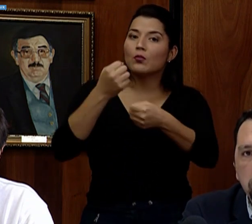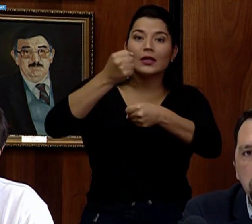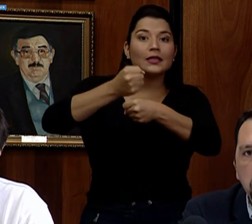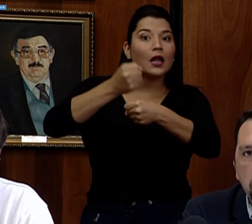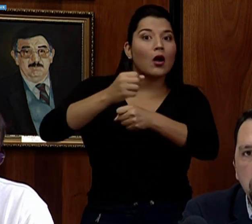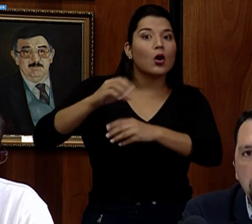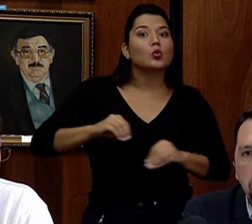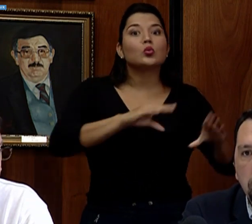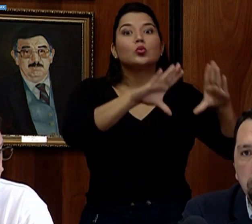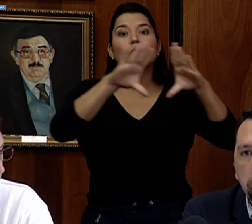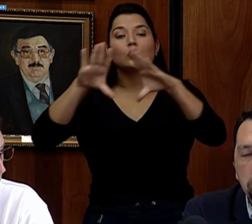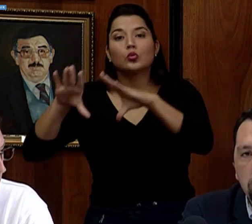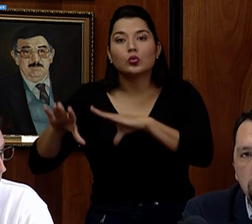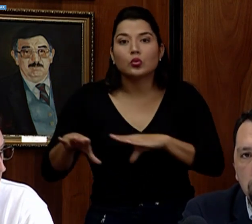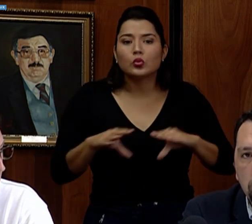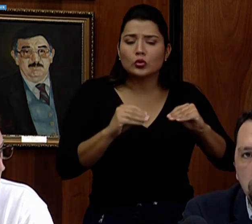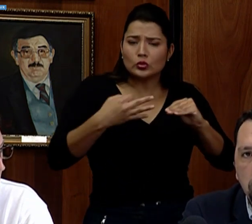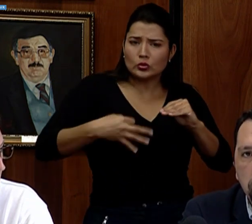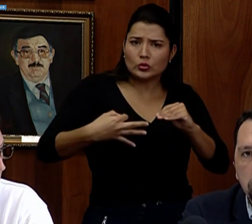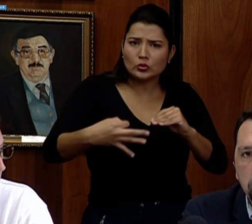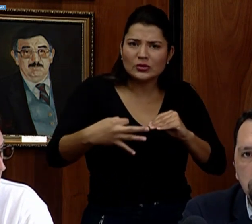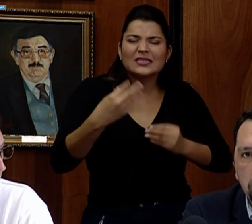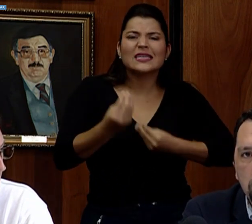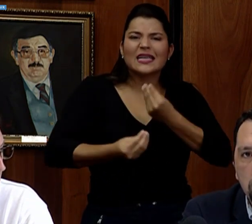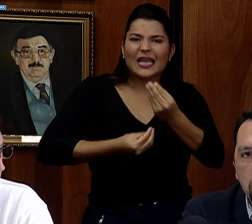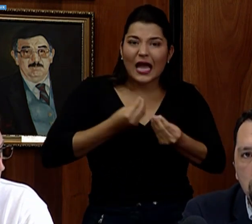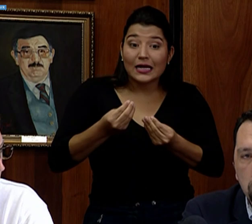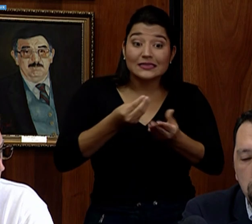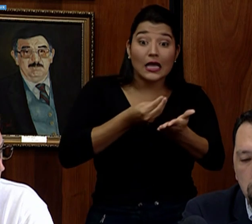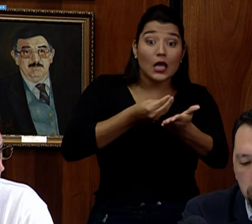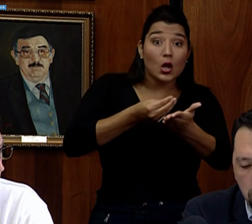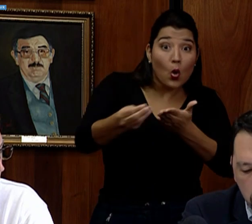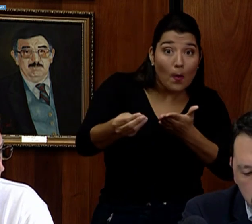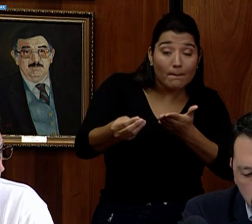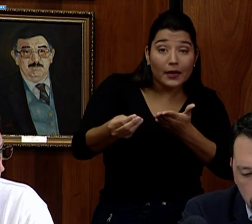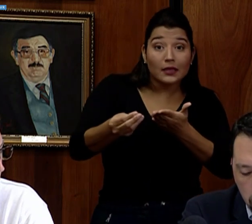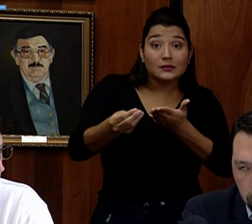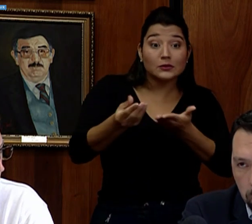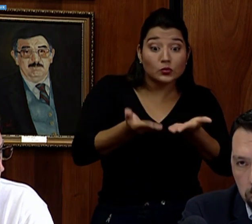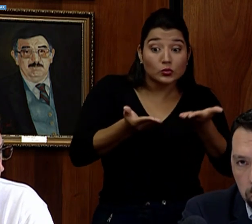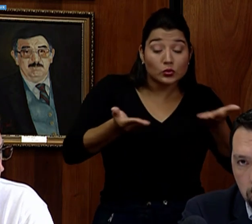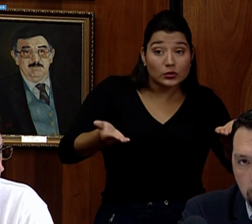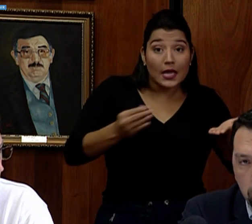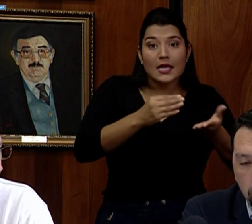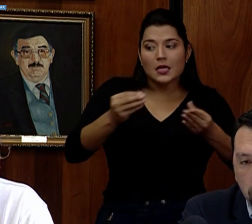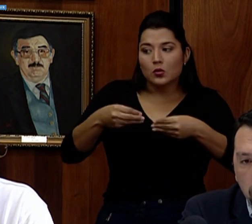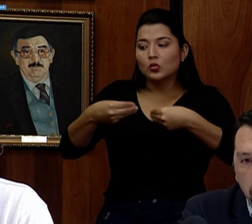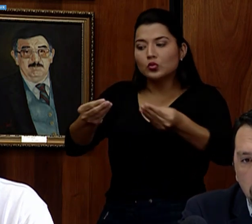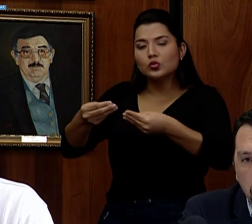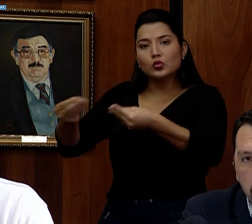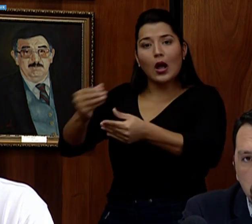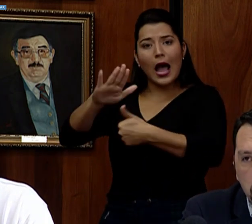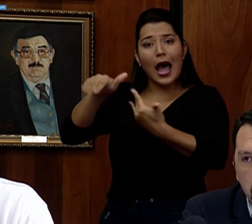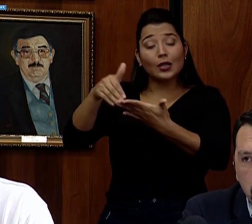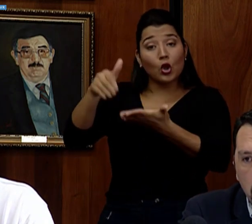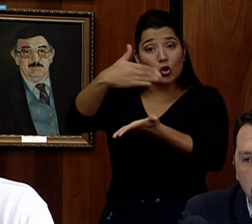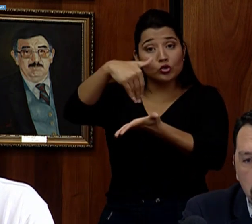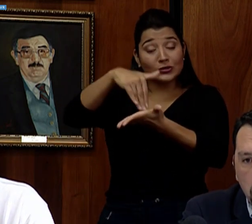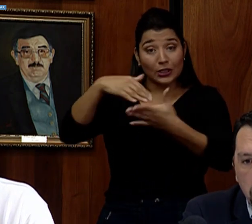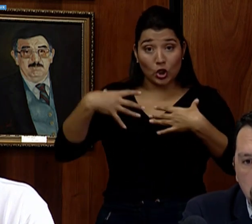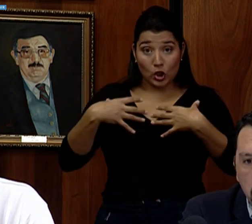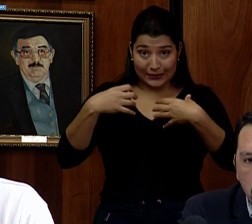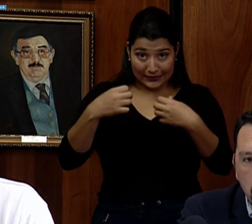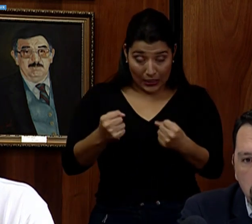que se dedica a la adquisición y al abastecimiento de todos los centros de salud de los insumos. Hemos hecho